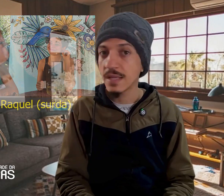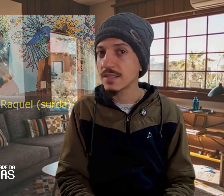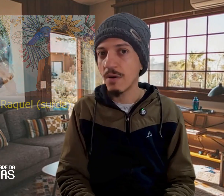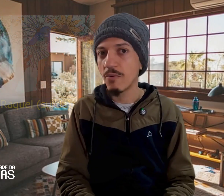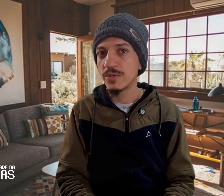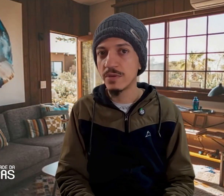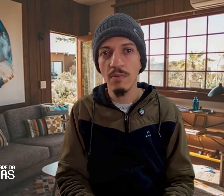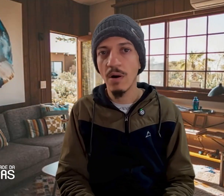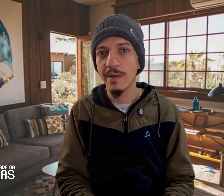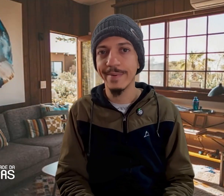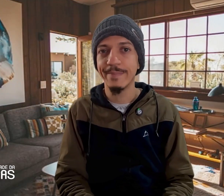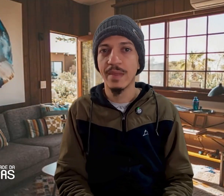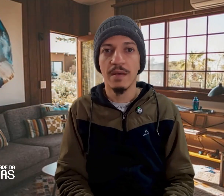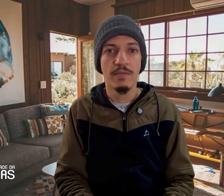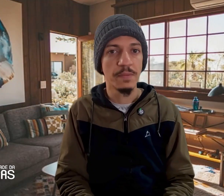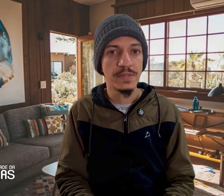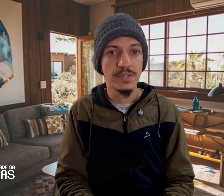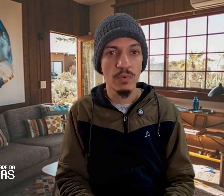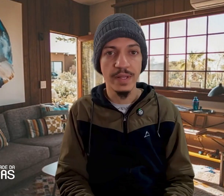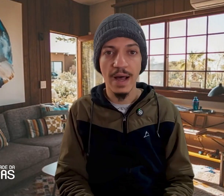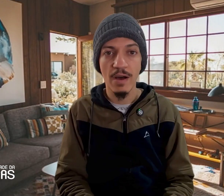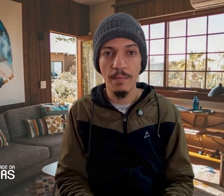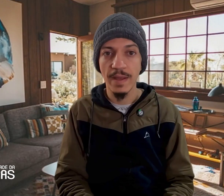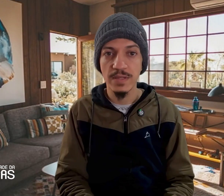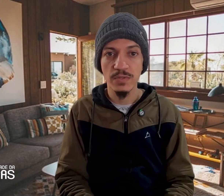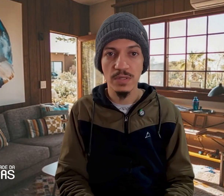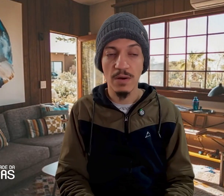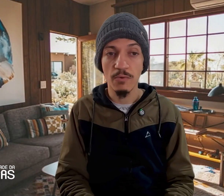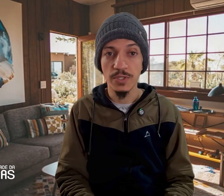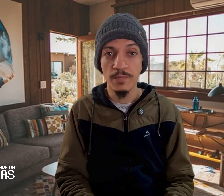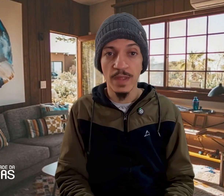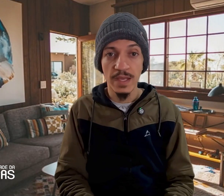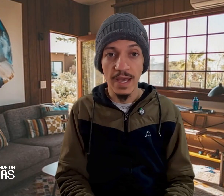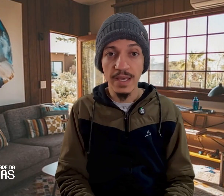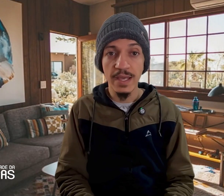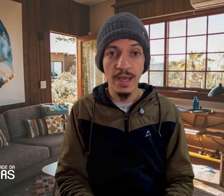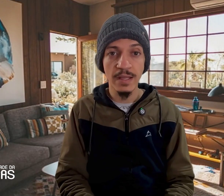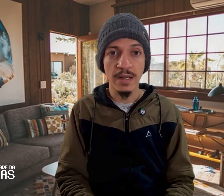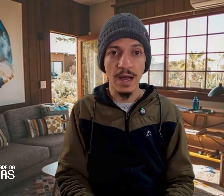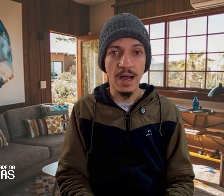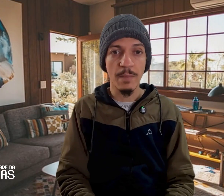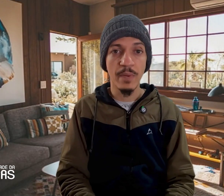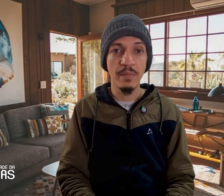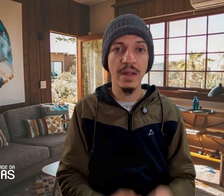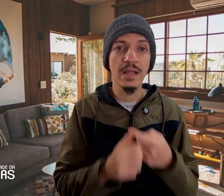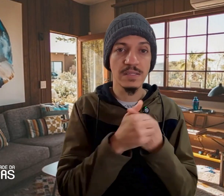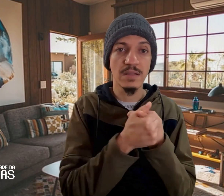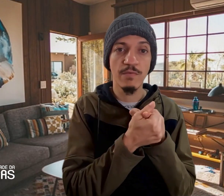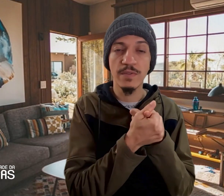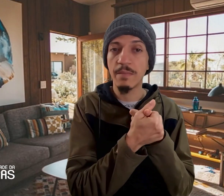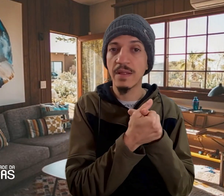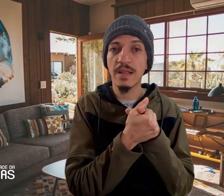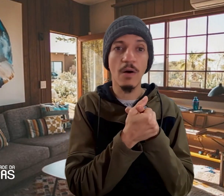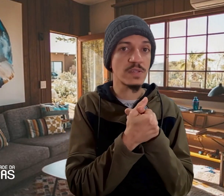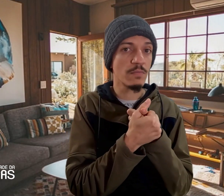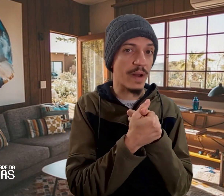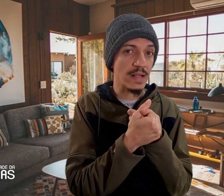saúde não rola, você precisa cuidar realmente da sua saúde. E aí que entra a primeira questão fundamental, que são práticas